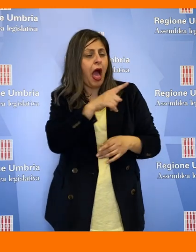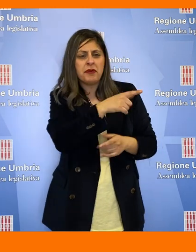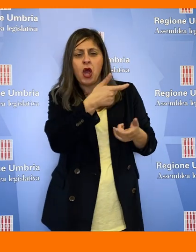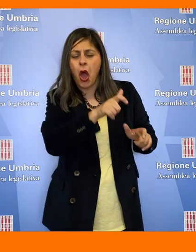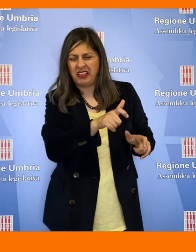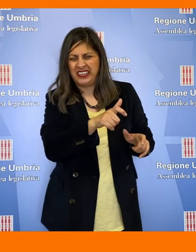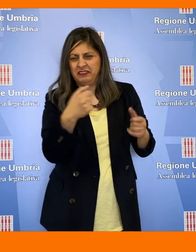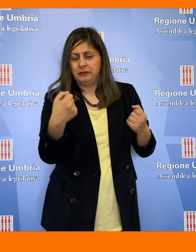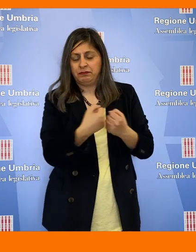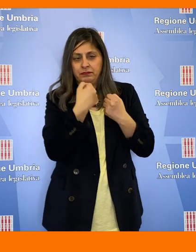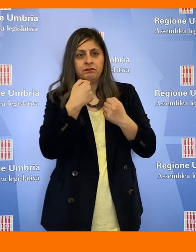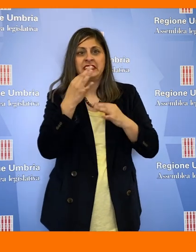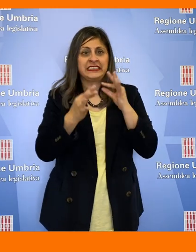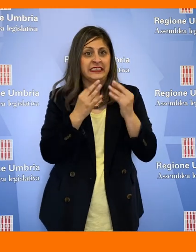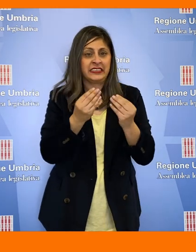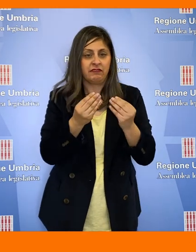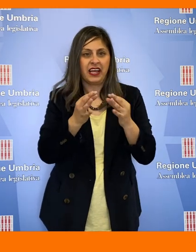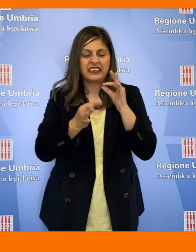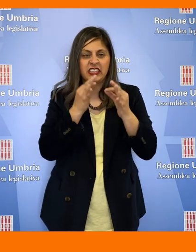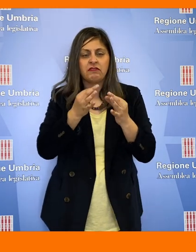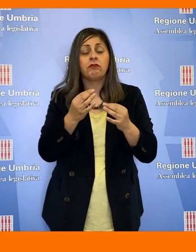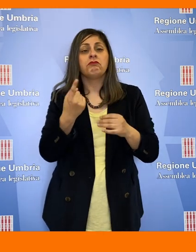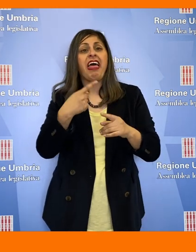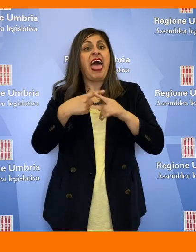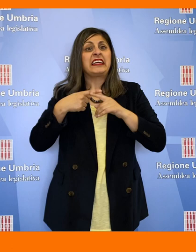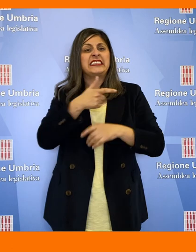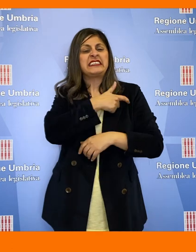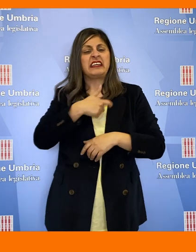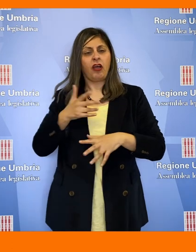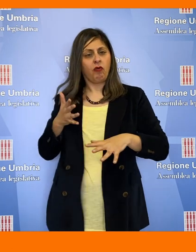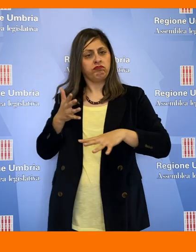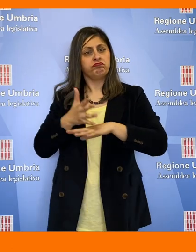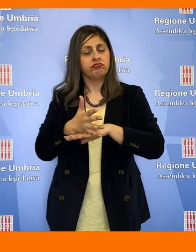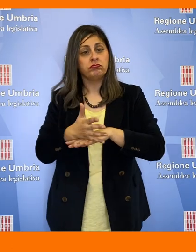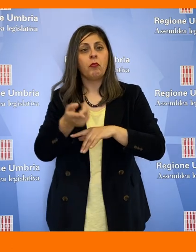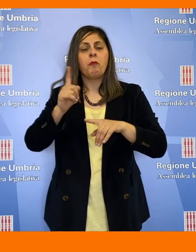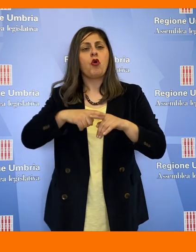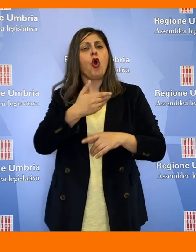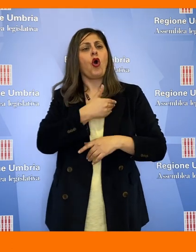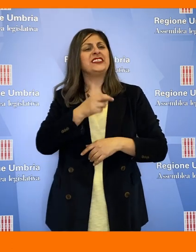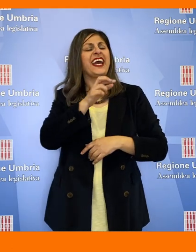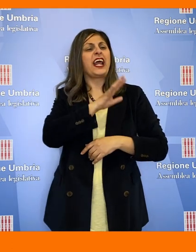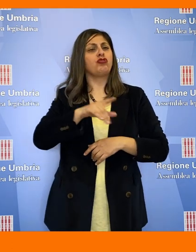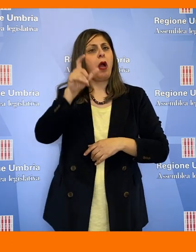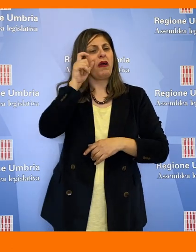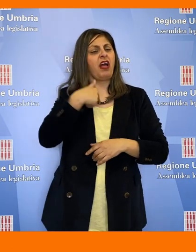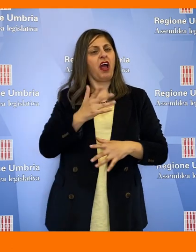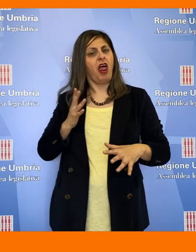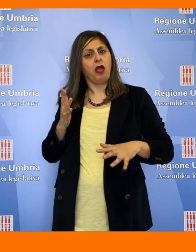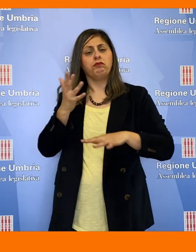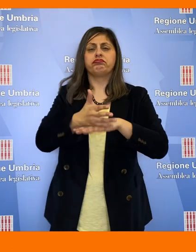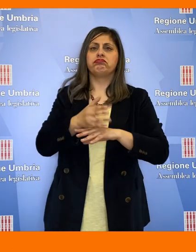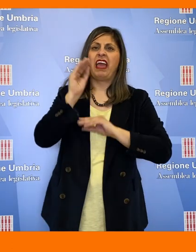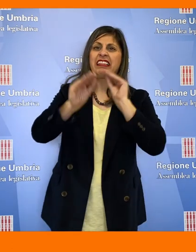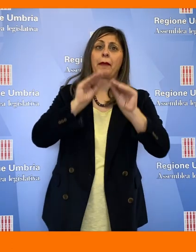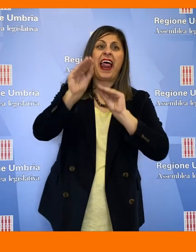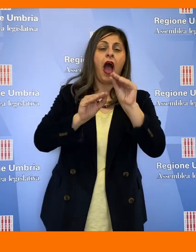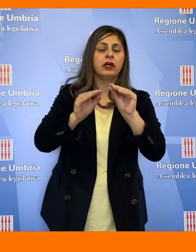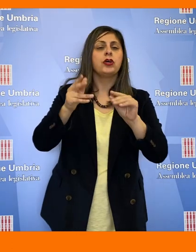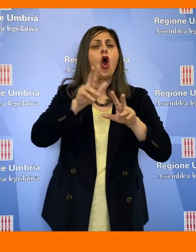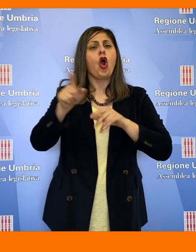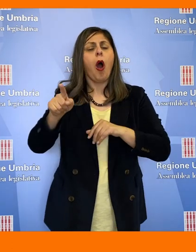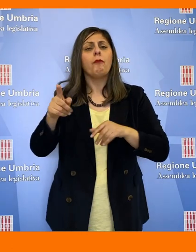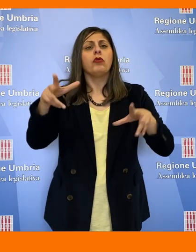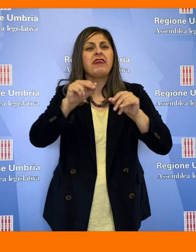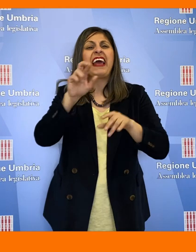vaccinale di Umbertide, e cioè l'intervento di un ex sindaco, l'interpellanza del consigliere regionale Bettarelli, il comune